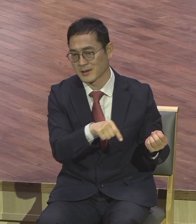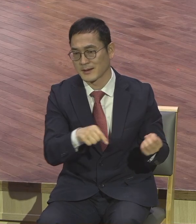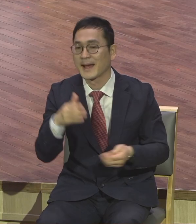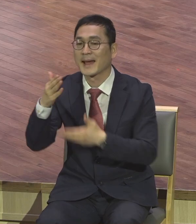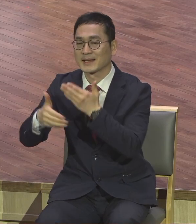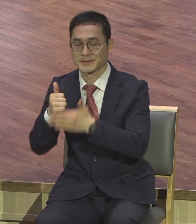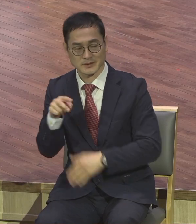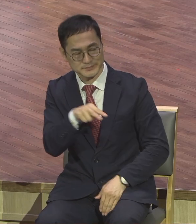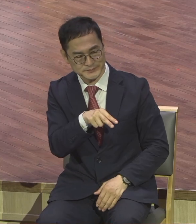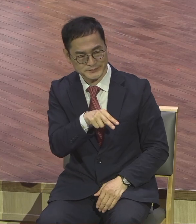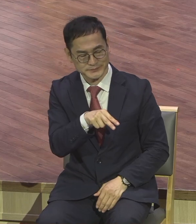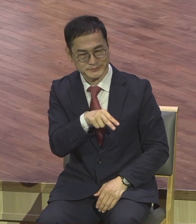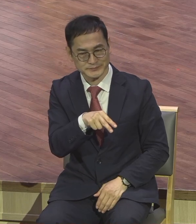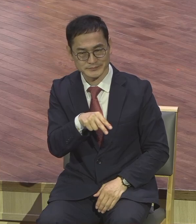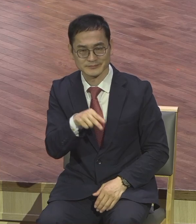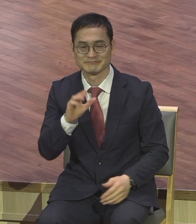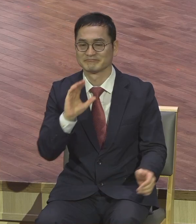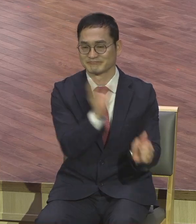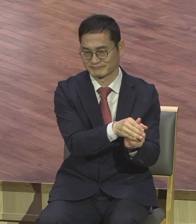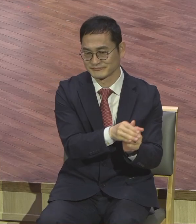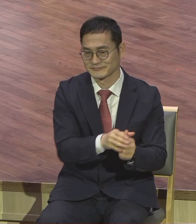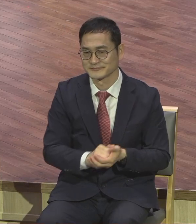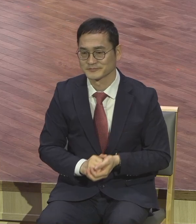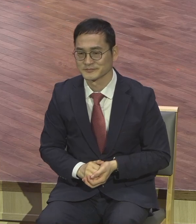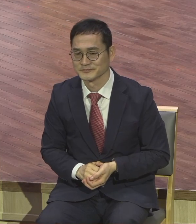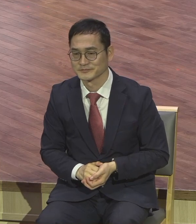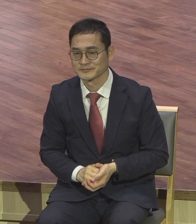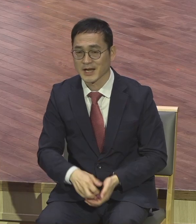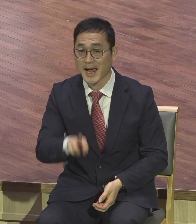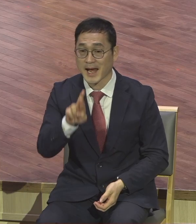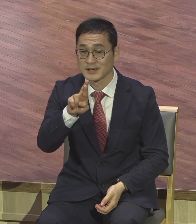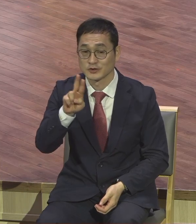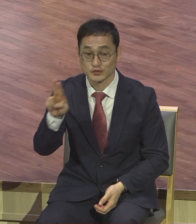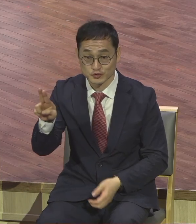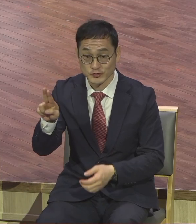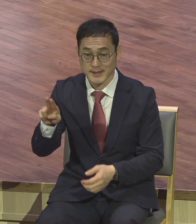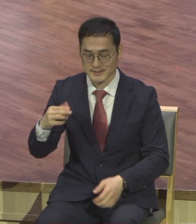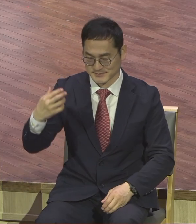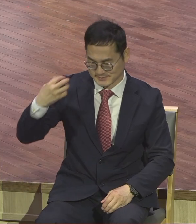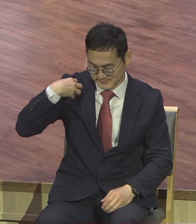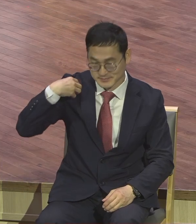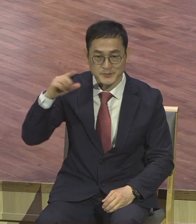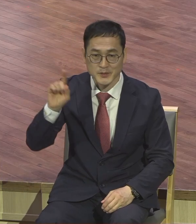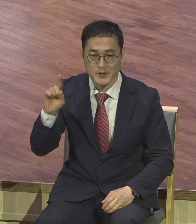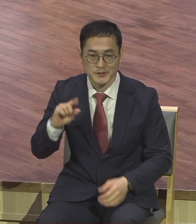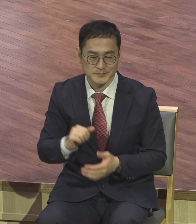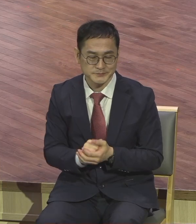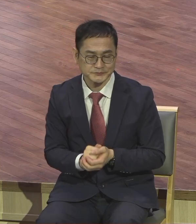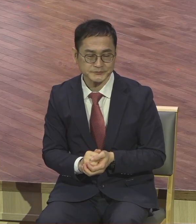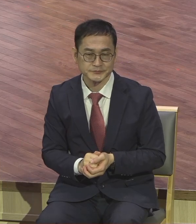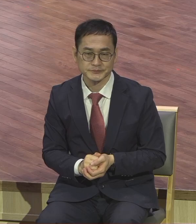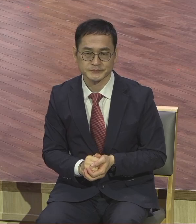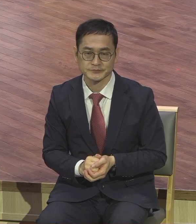알류의 사명이 뭐냐. 다섯 가지입니다. 미리 다섯 가지. 미리 보기. 미리 보자. 2, 3, 7 빈 곳.